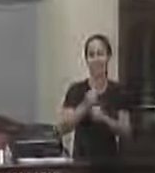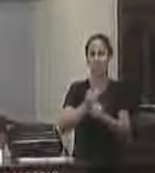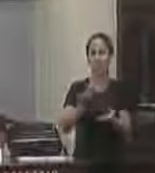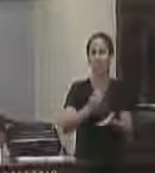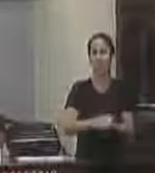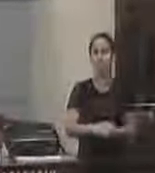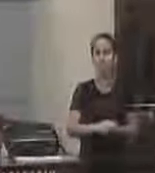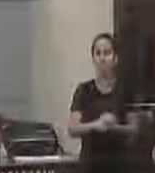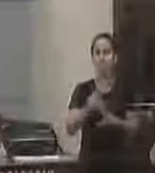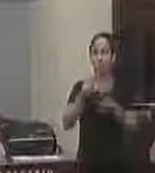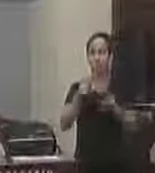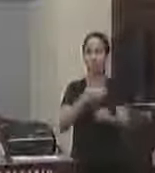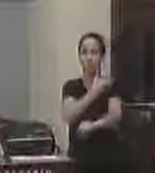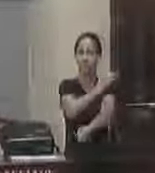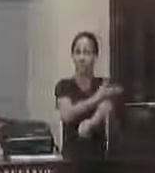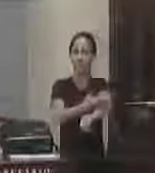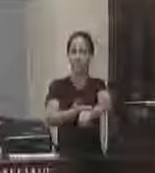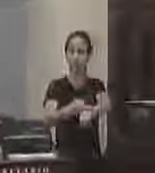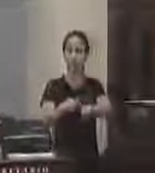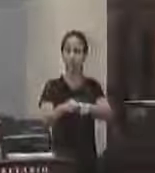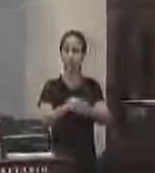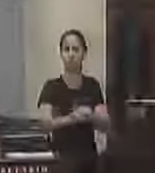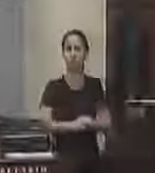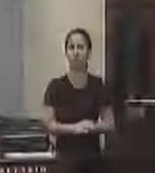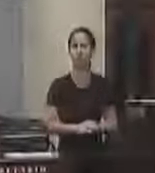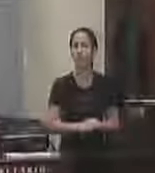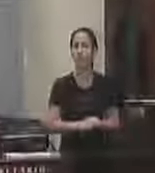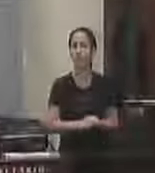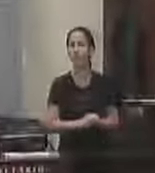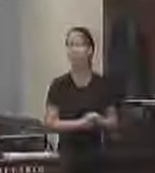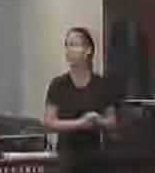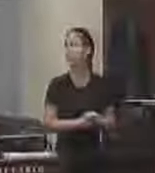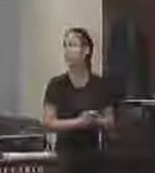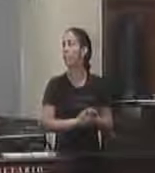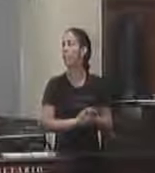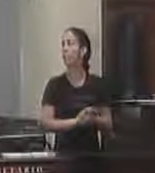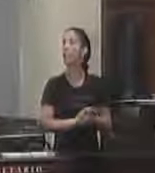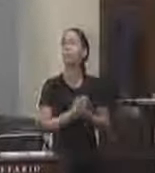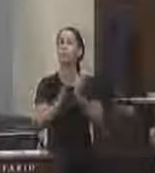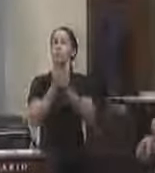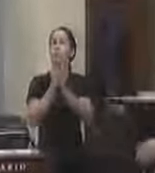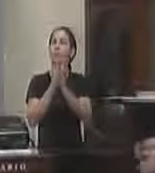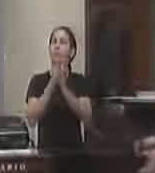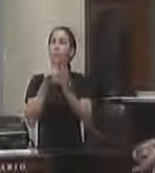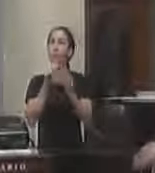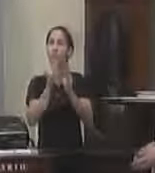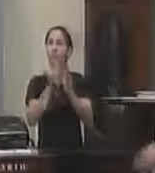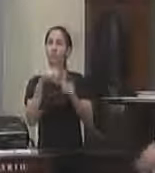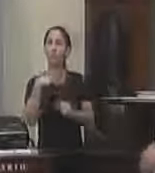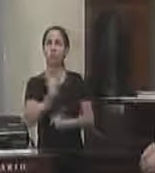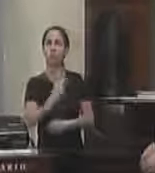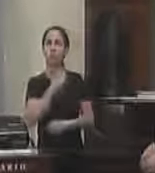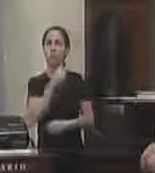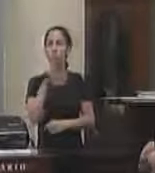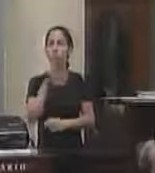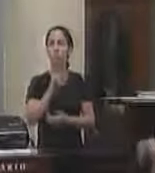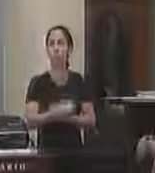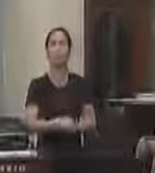como de costume, iniciaremos rezando a oração do Pai Nosso.